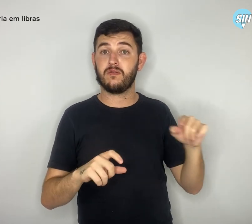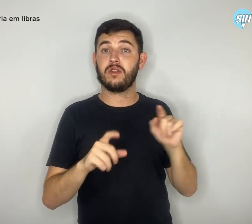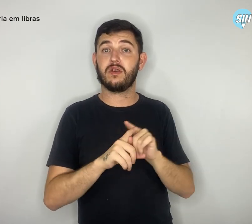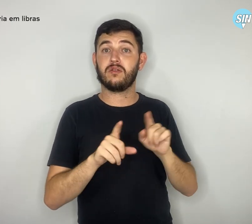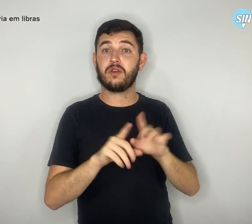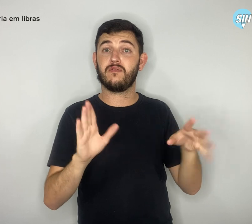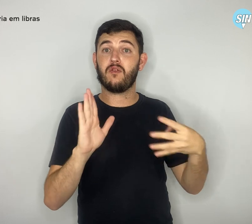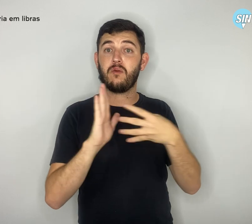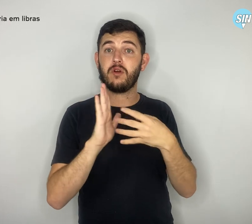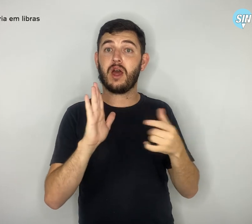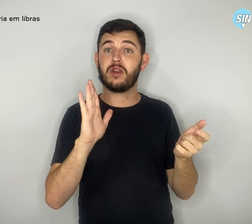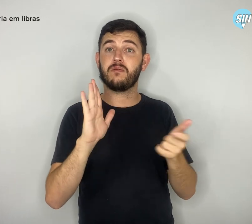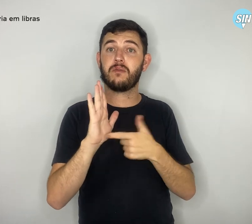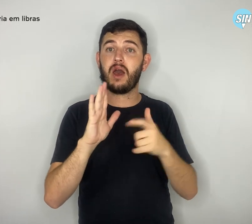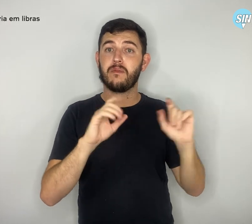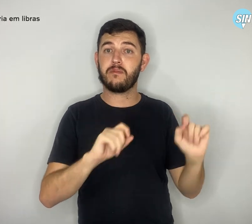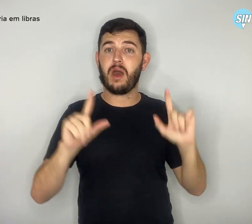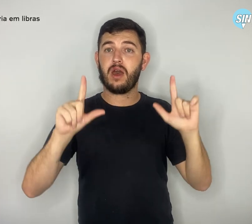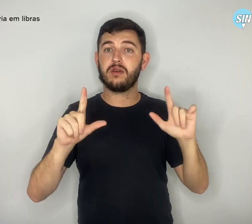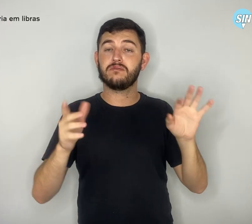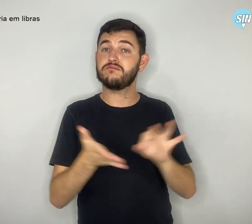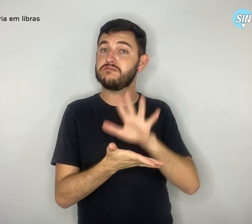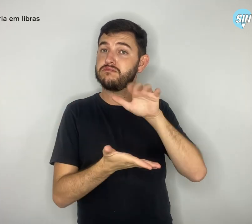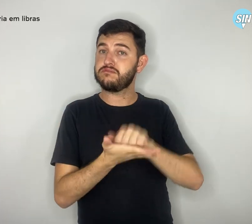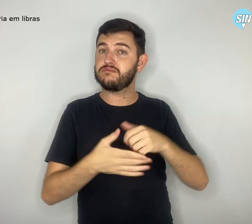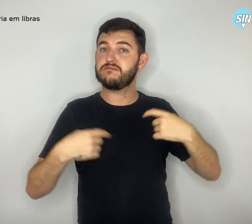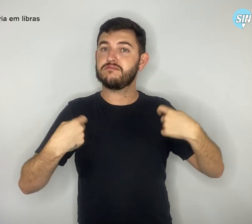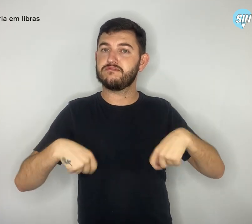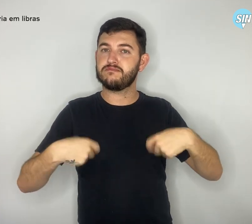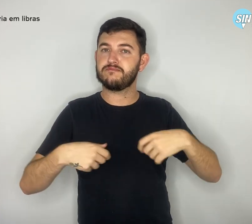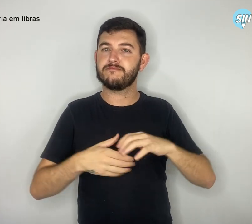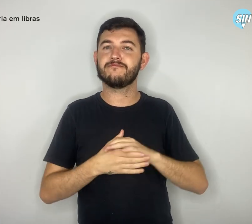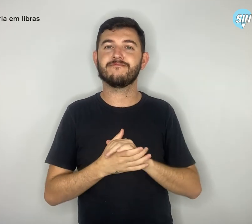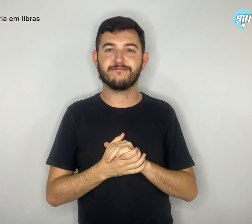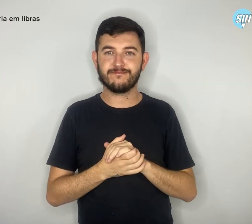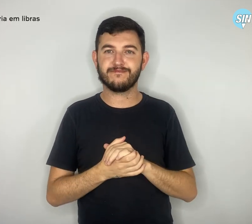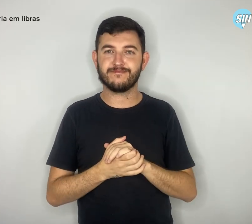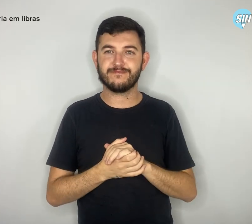-se. 3. projeto por minutos. Auchenamos ALES usadas. 3.